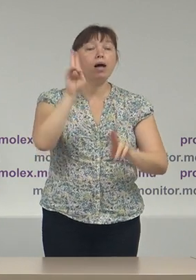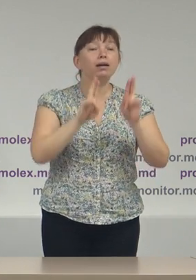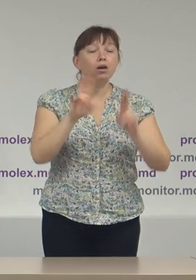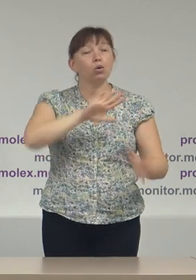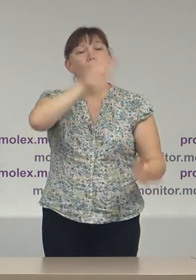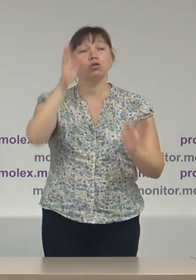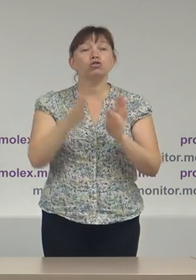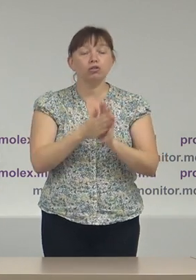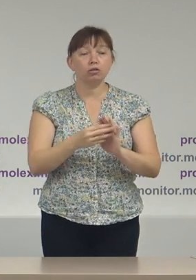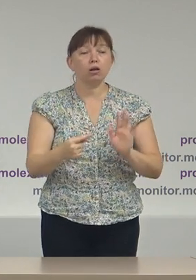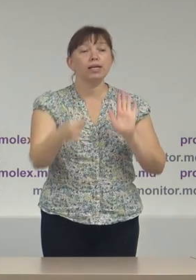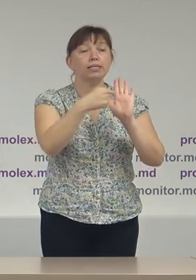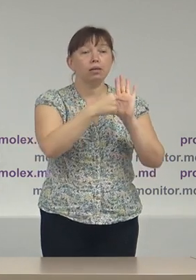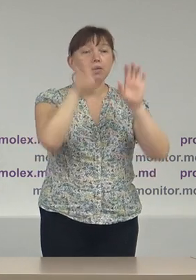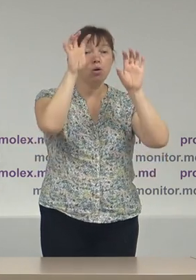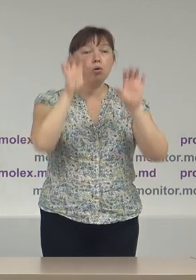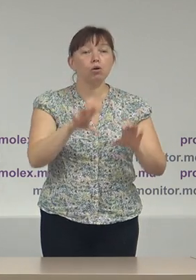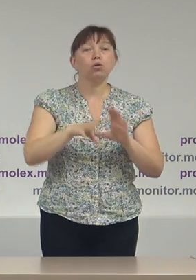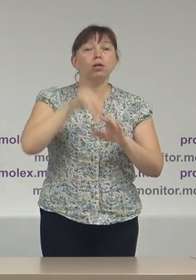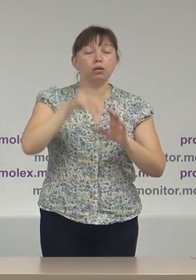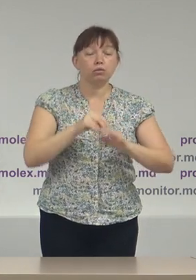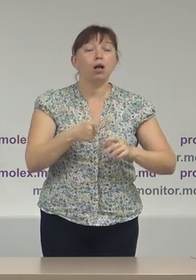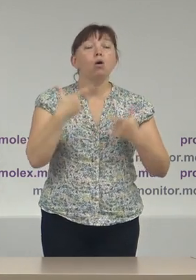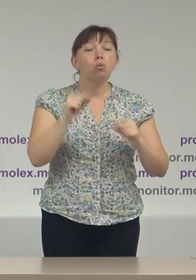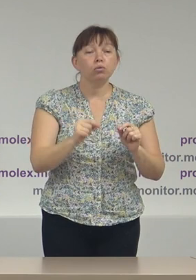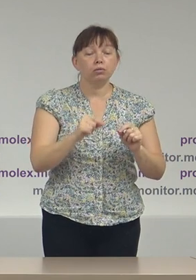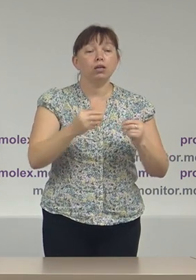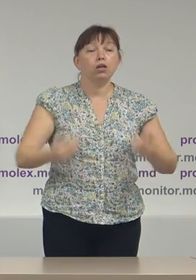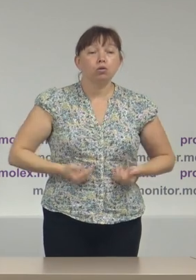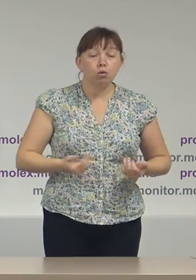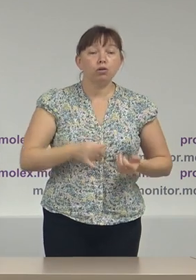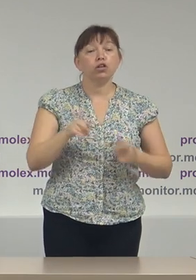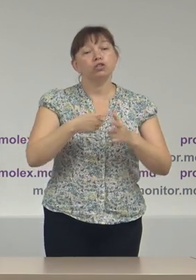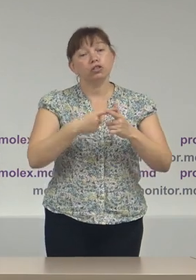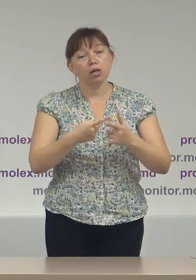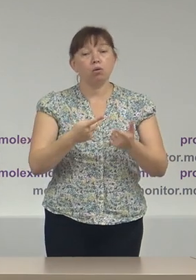generale stabilite de codul electoral, adică la locul de domiciliu sau reședință.